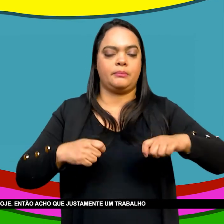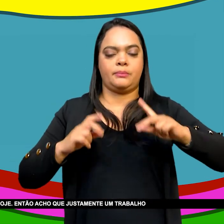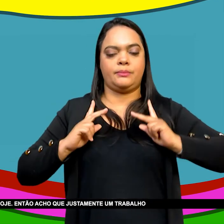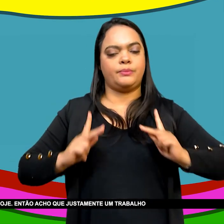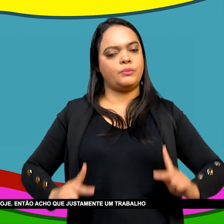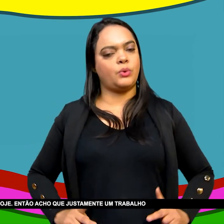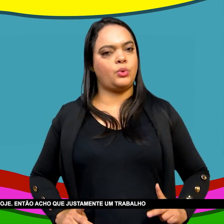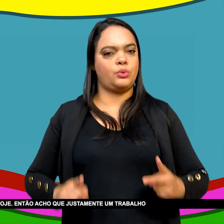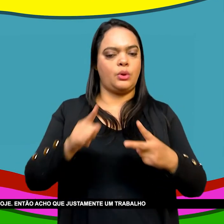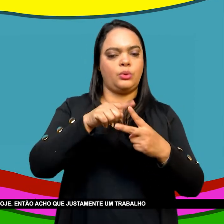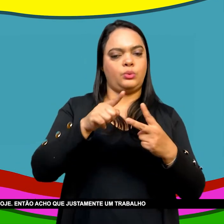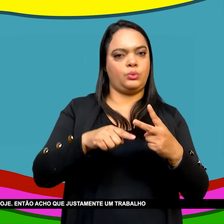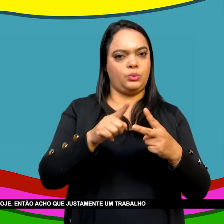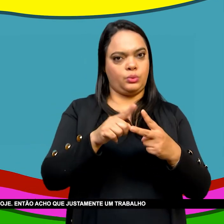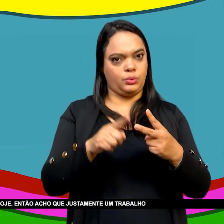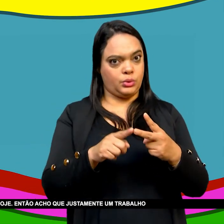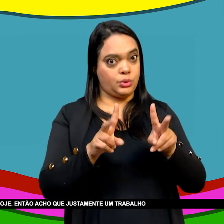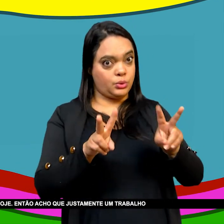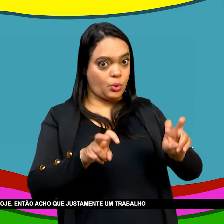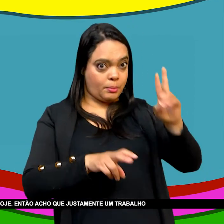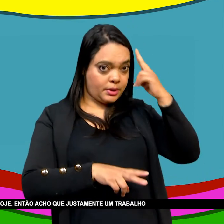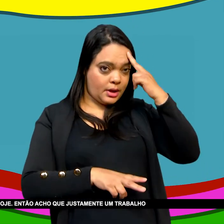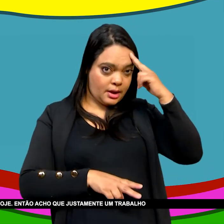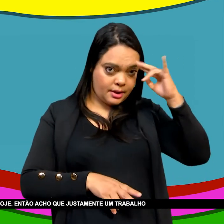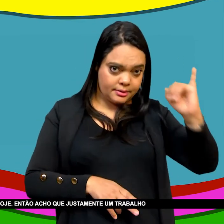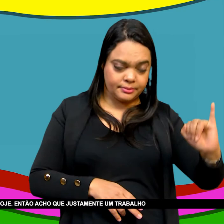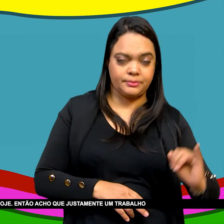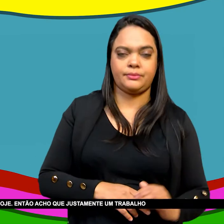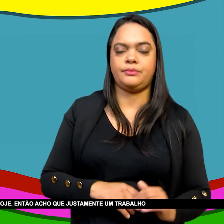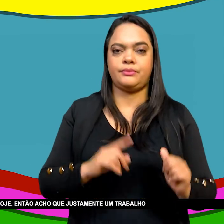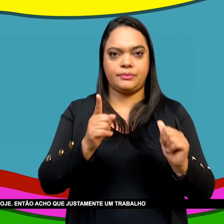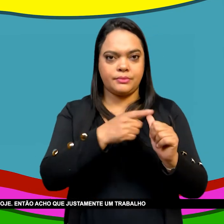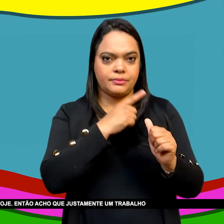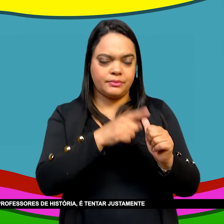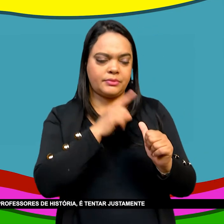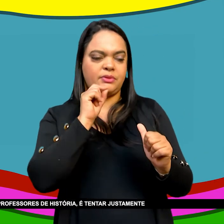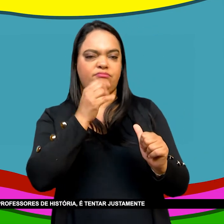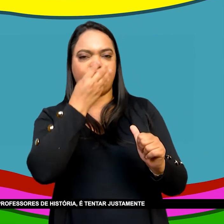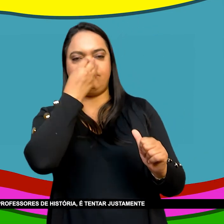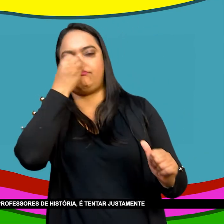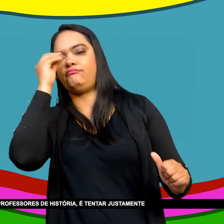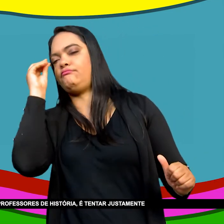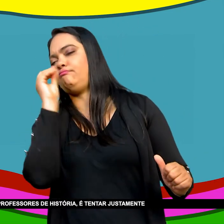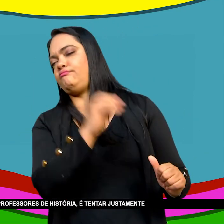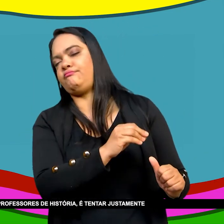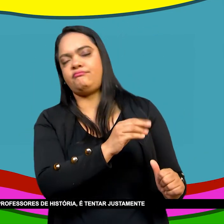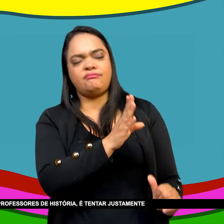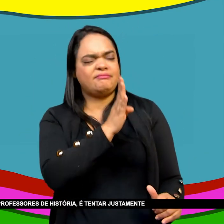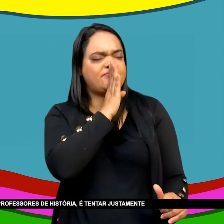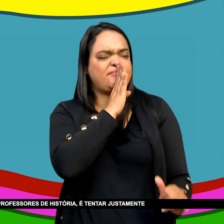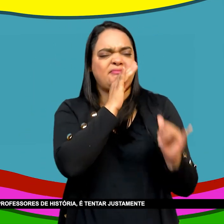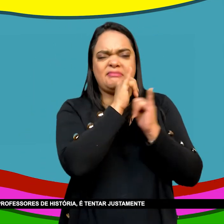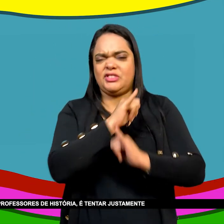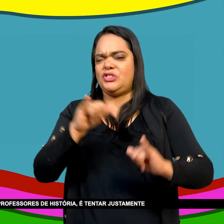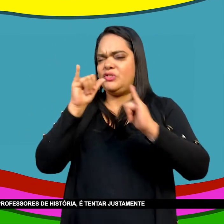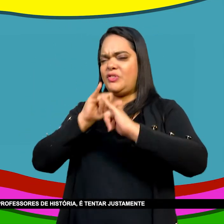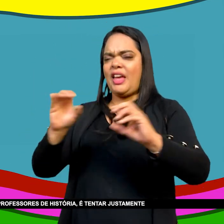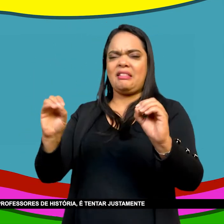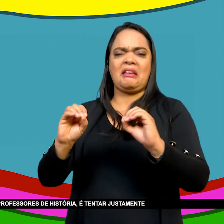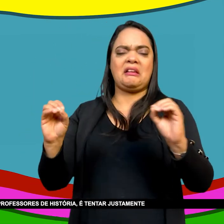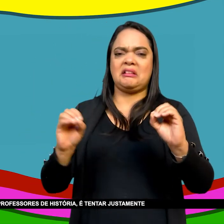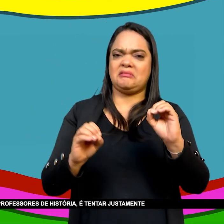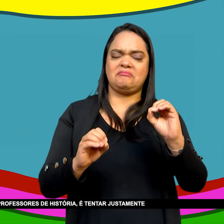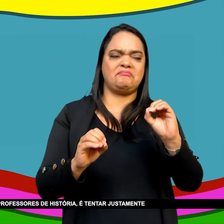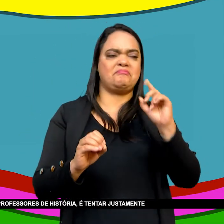E um silêncio Que se reproduz Até hoje Então acho que justamente Um trabalho importante Para os professores de história Para nós